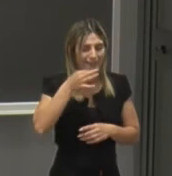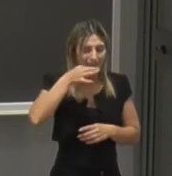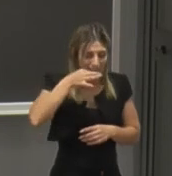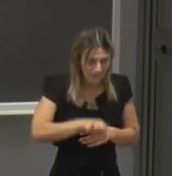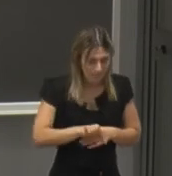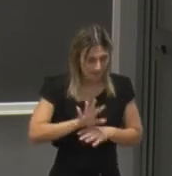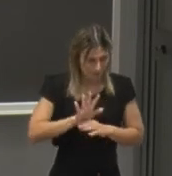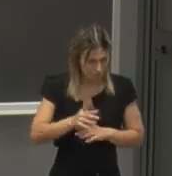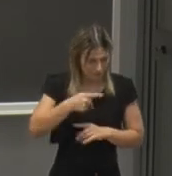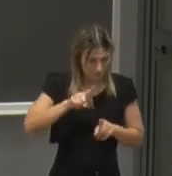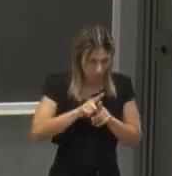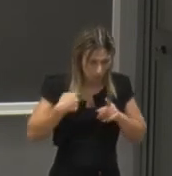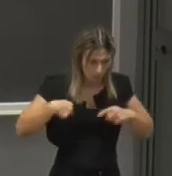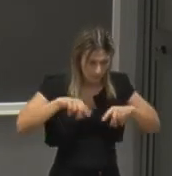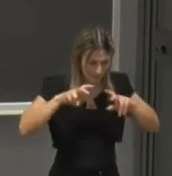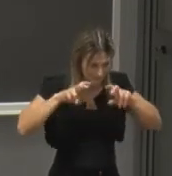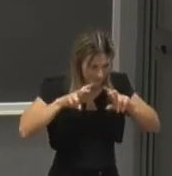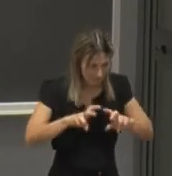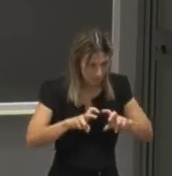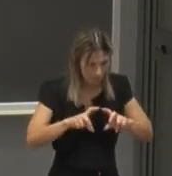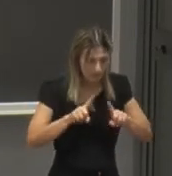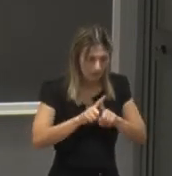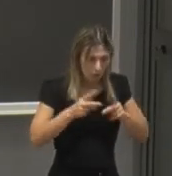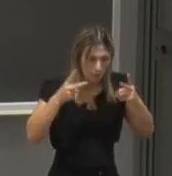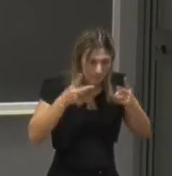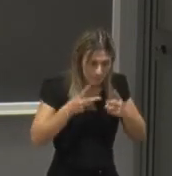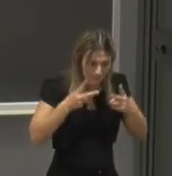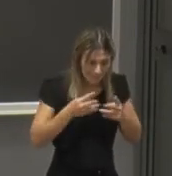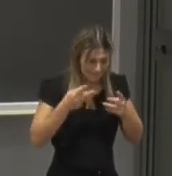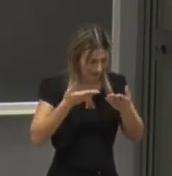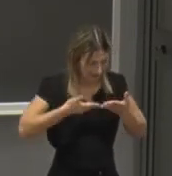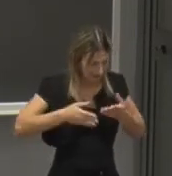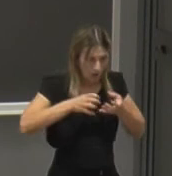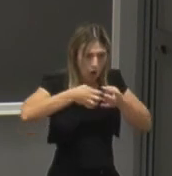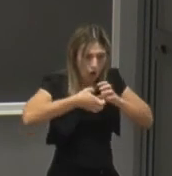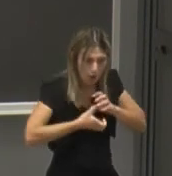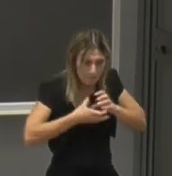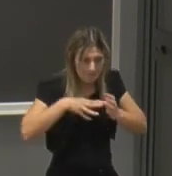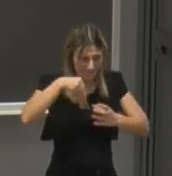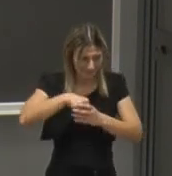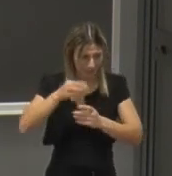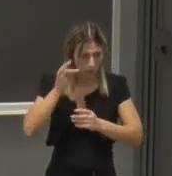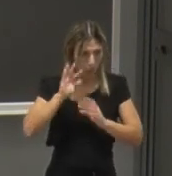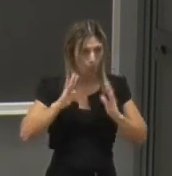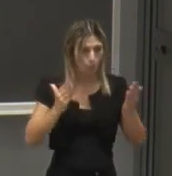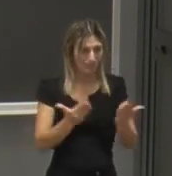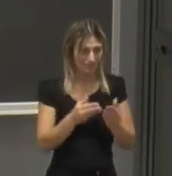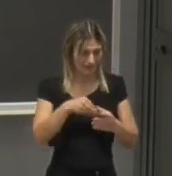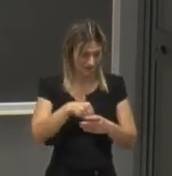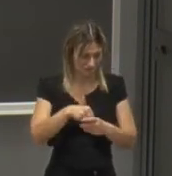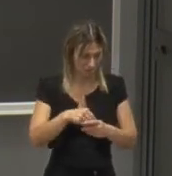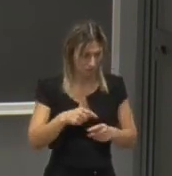capacità di ricercare verità universali e permanenti nella complessità dell'universo all